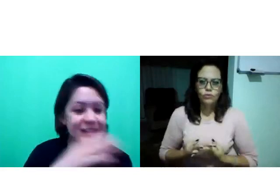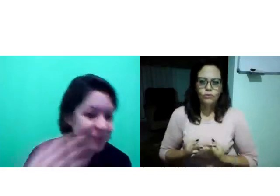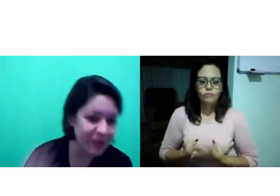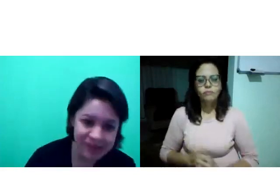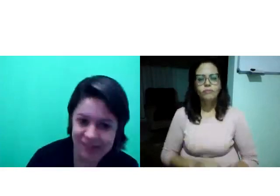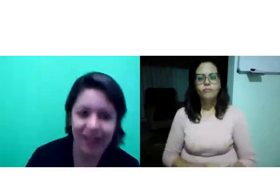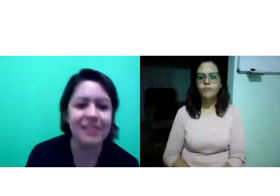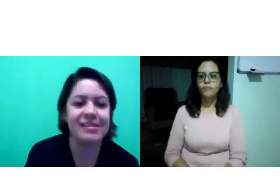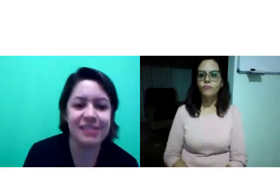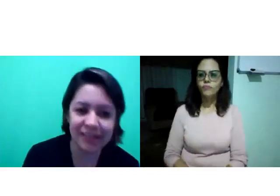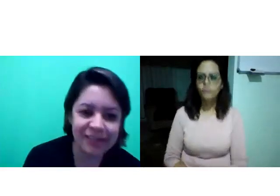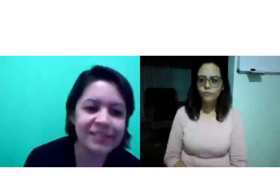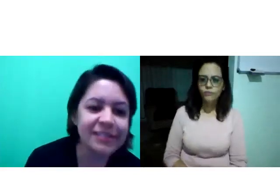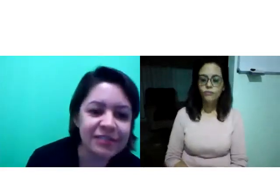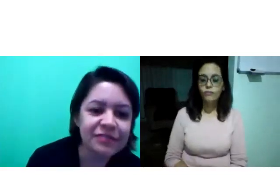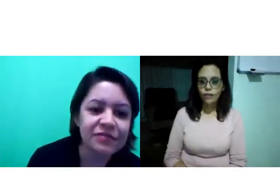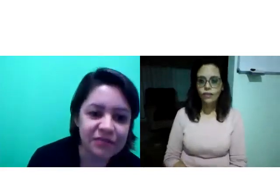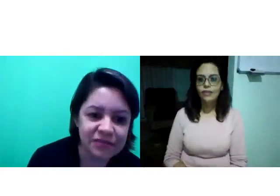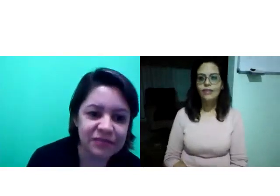Muitíssima paciência.